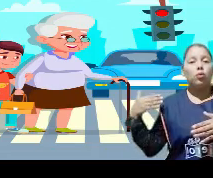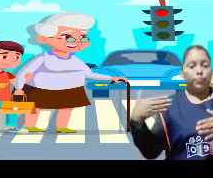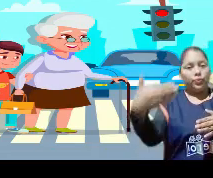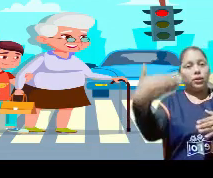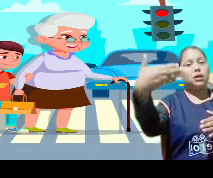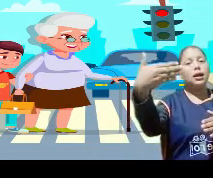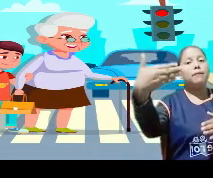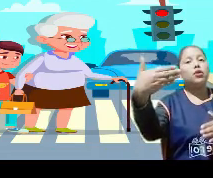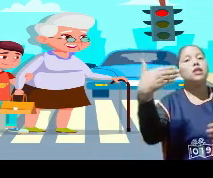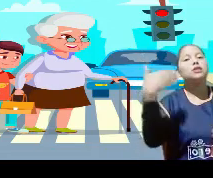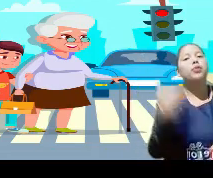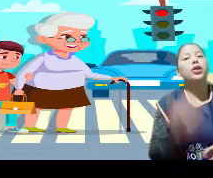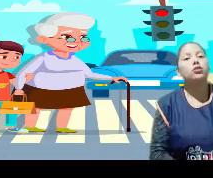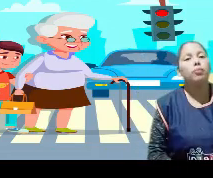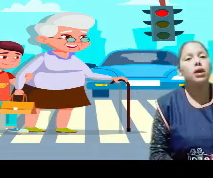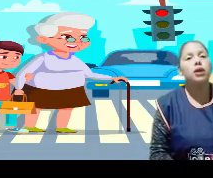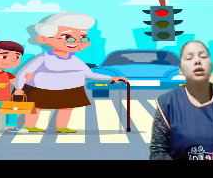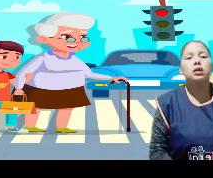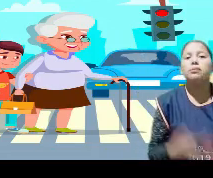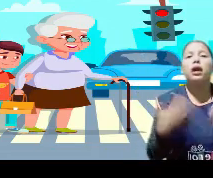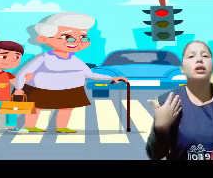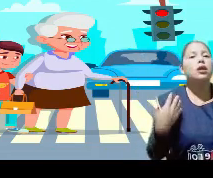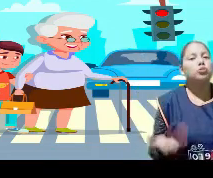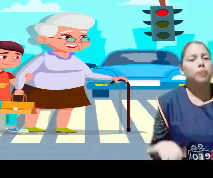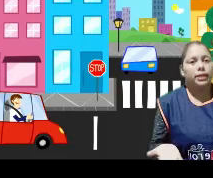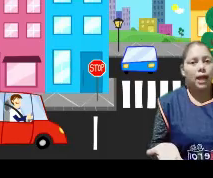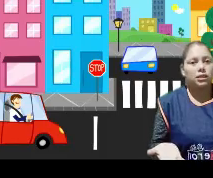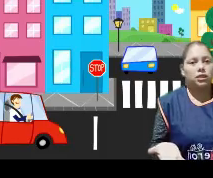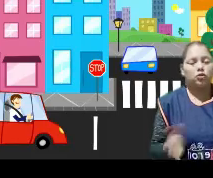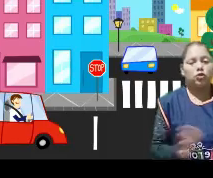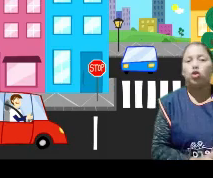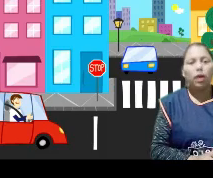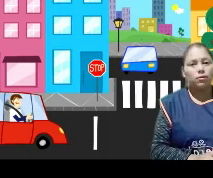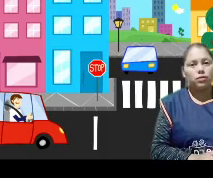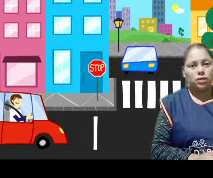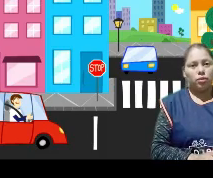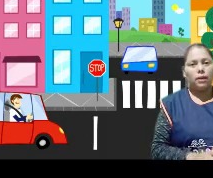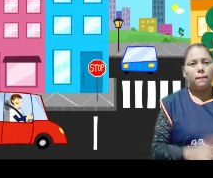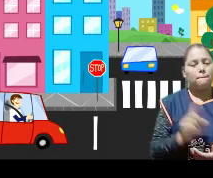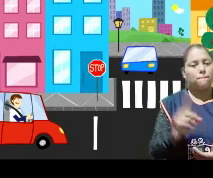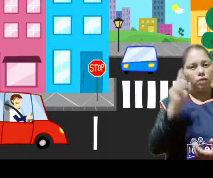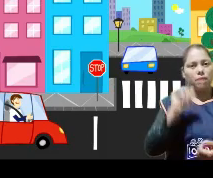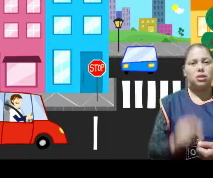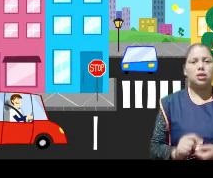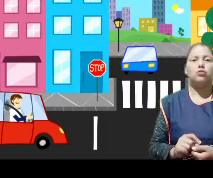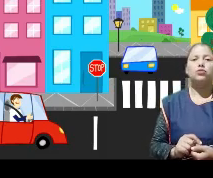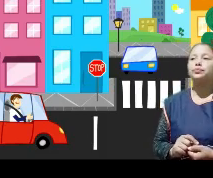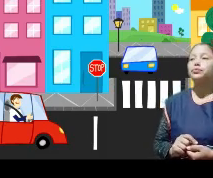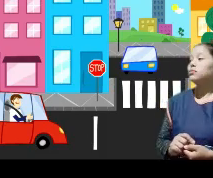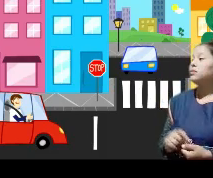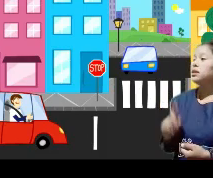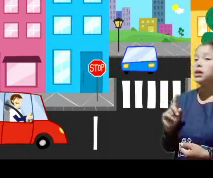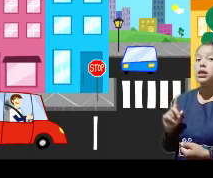auto rápido y les puede atropellar y van a ir al hospital, chicos. Y no queremos eso, ¿verdad? Muy bien, mis niños.